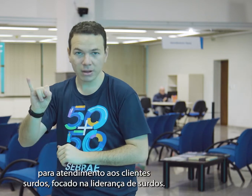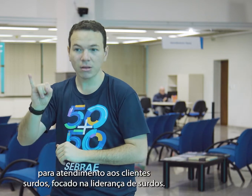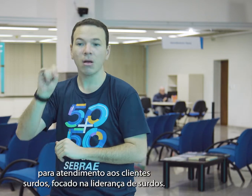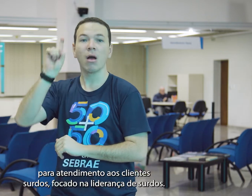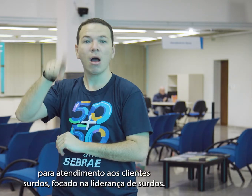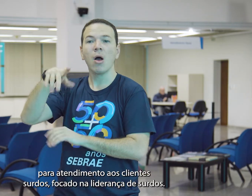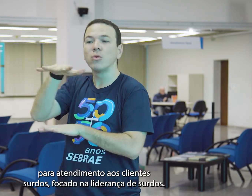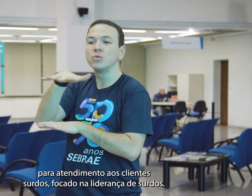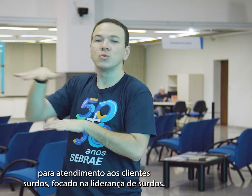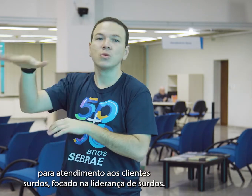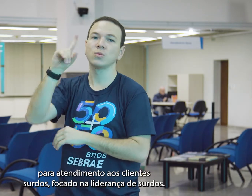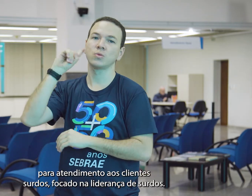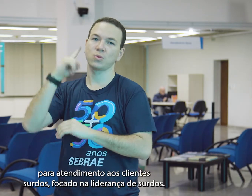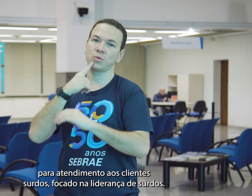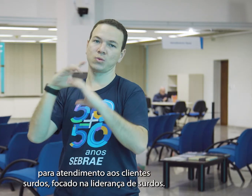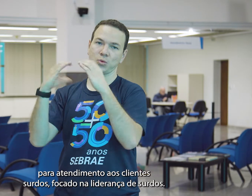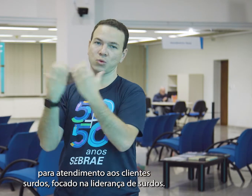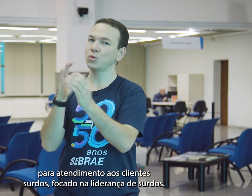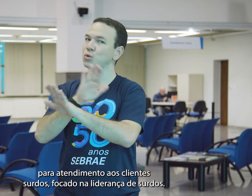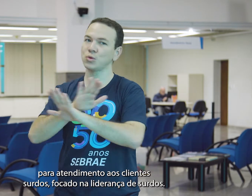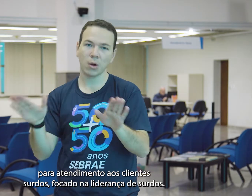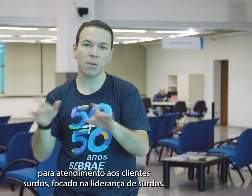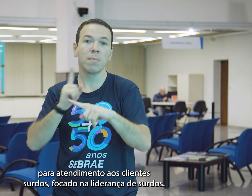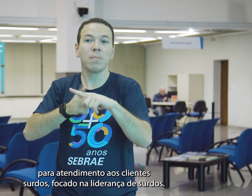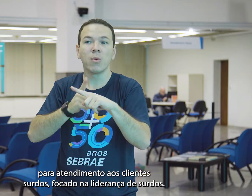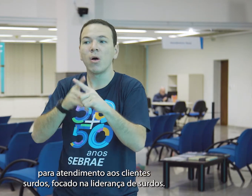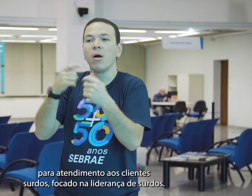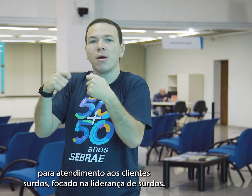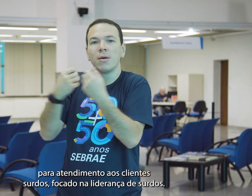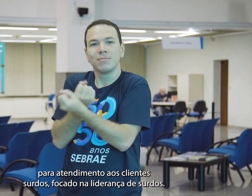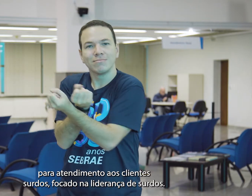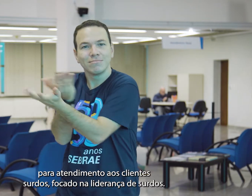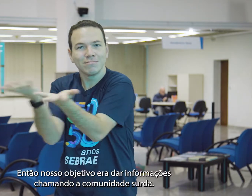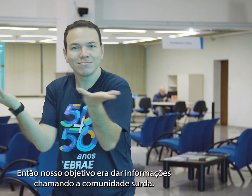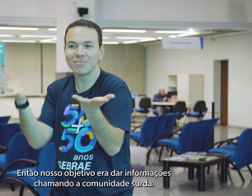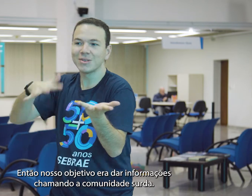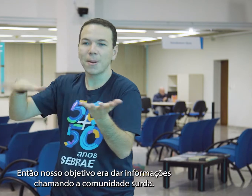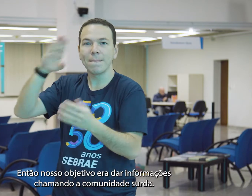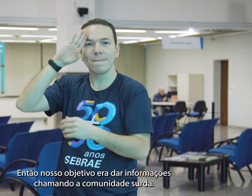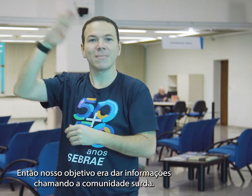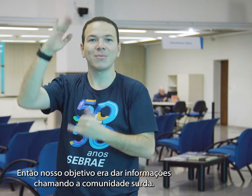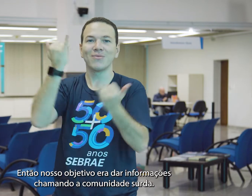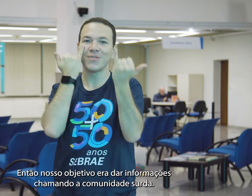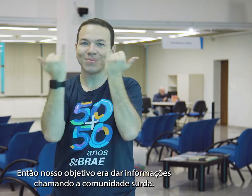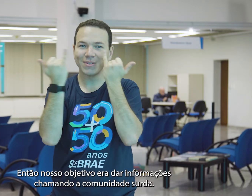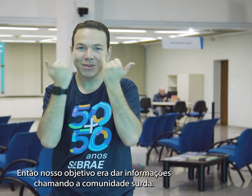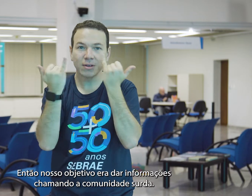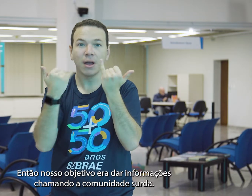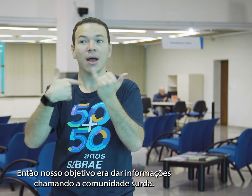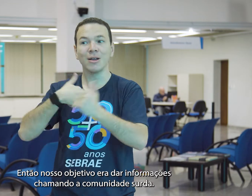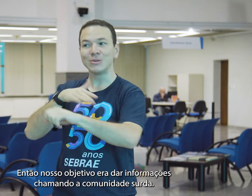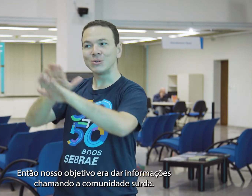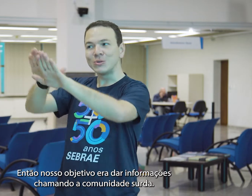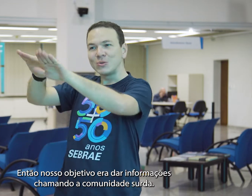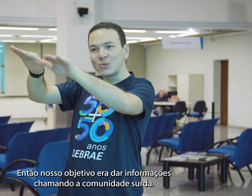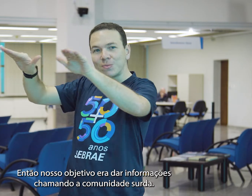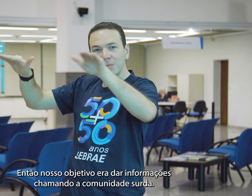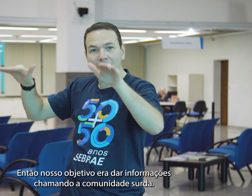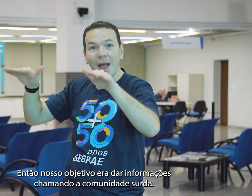atendimento aos clientes surdos, focado na liderança de surdos. Então, o nosso objetivo era dar informações, chamando a comunidade